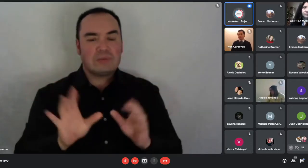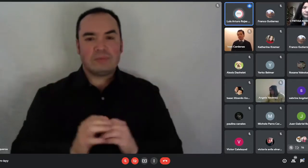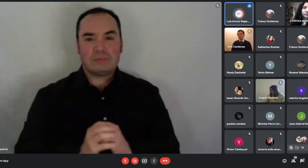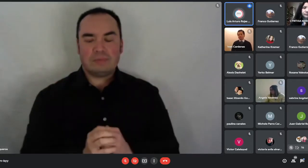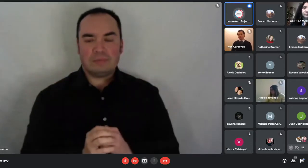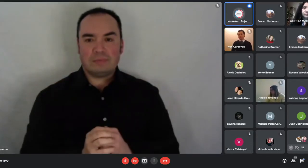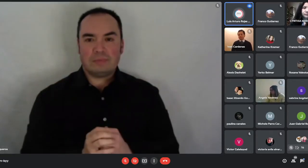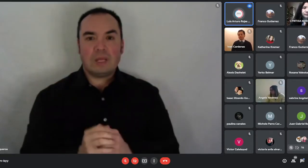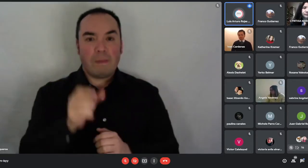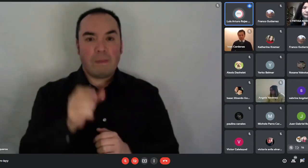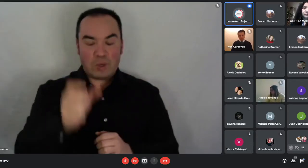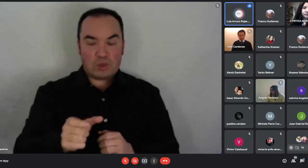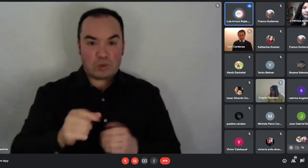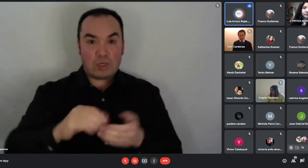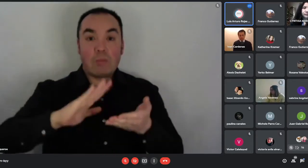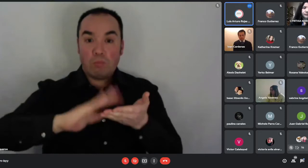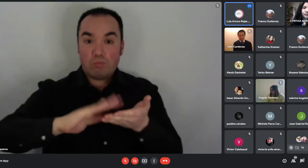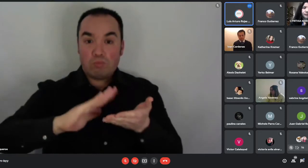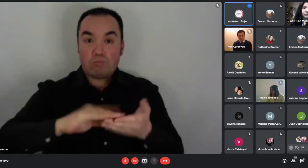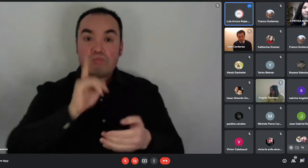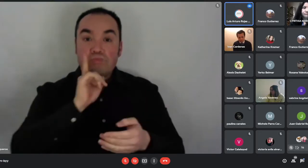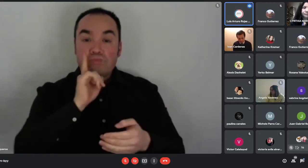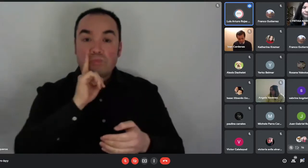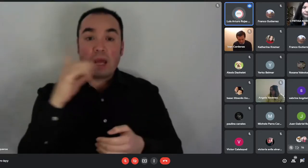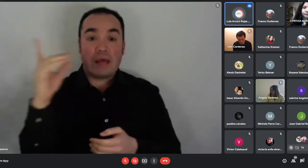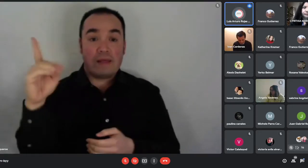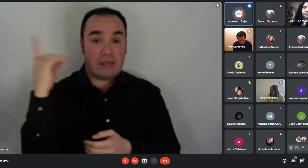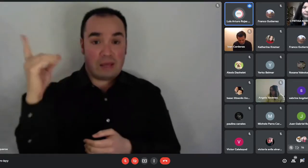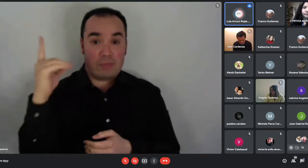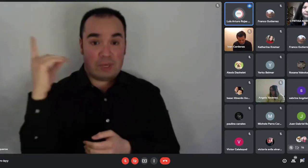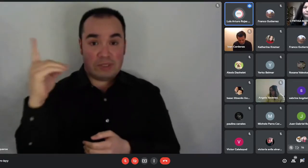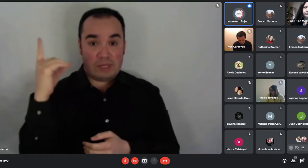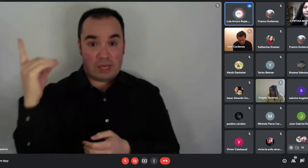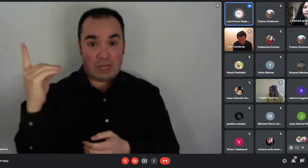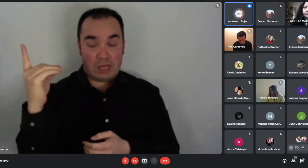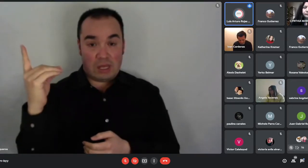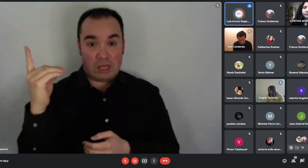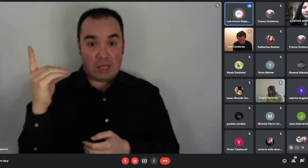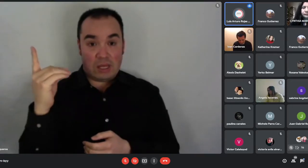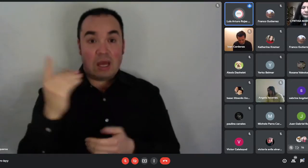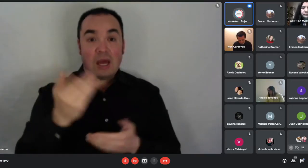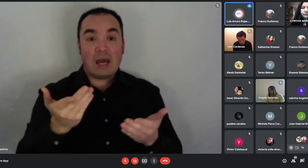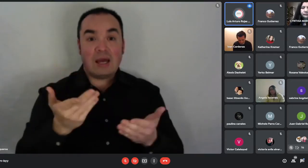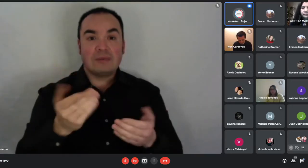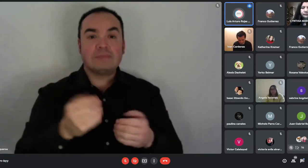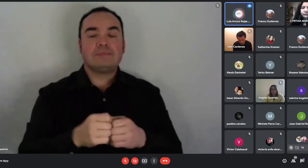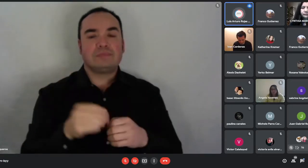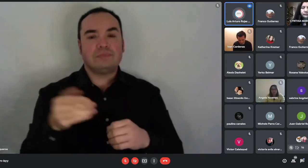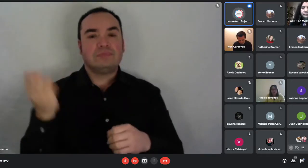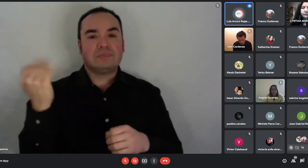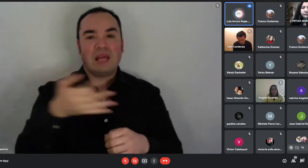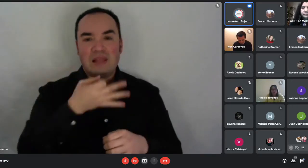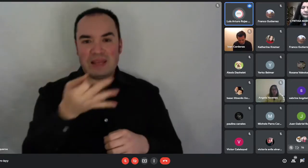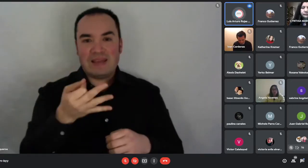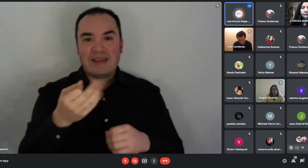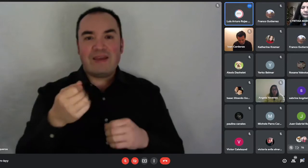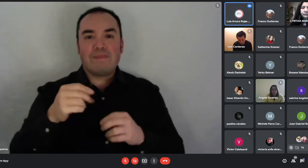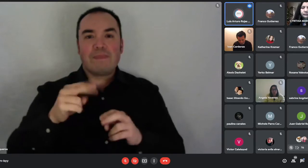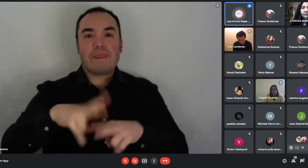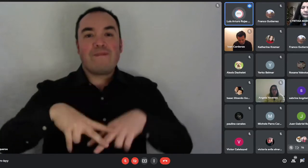Si bien yo les nombraba recién, le indicaba que el fondo solidario permite postular a grupos familiares, es decir, en